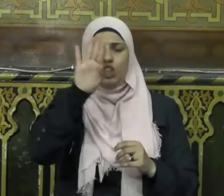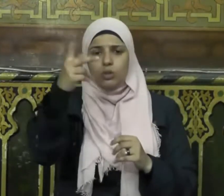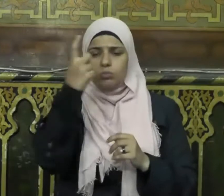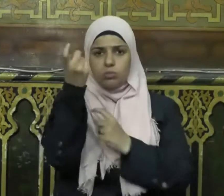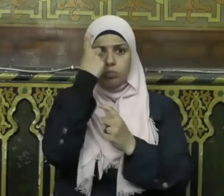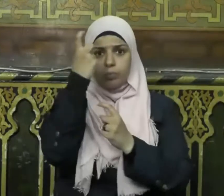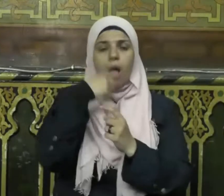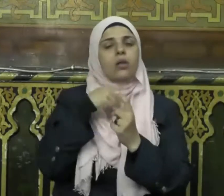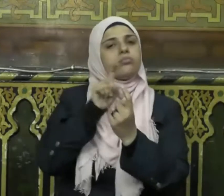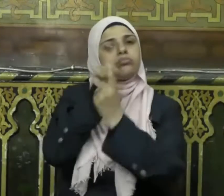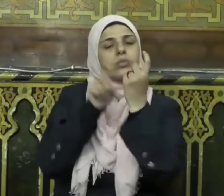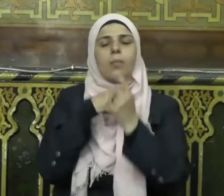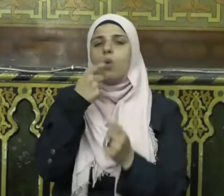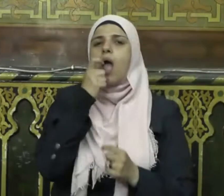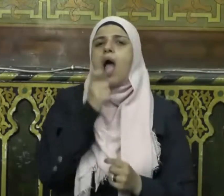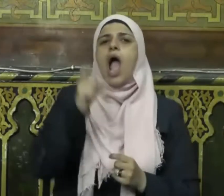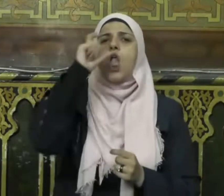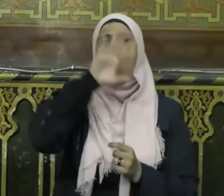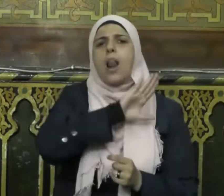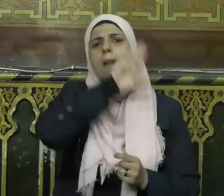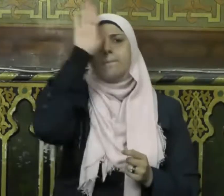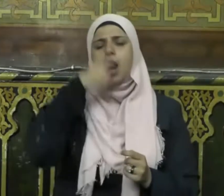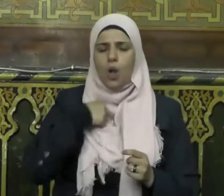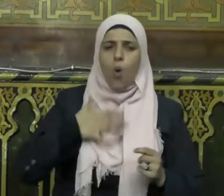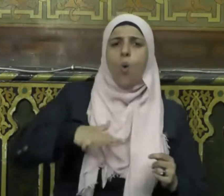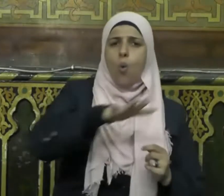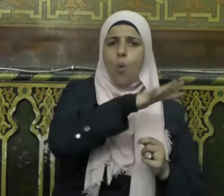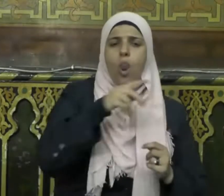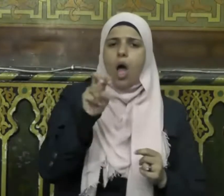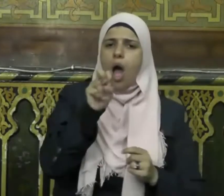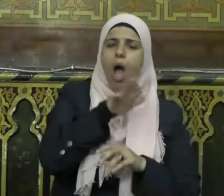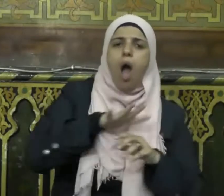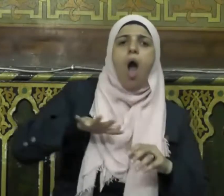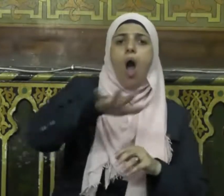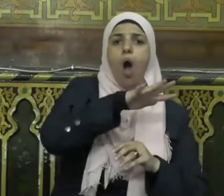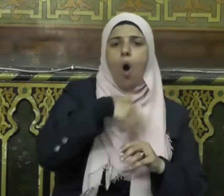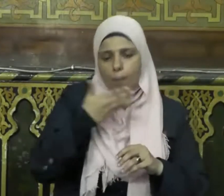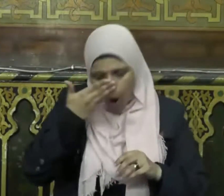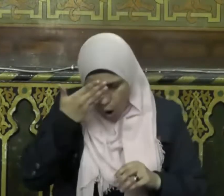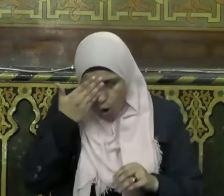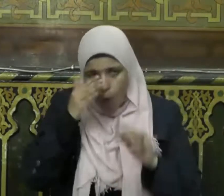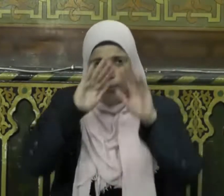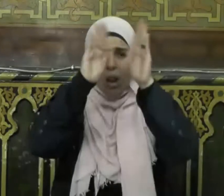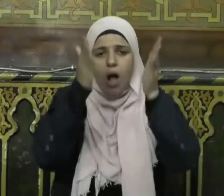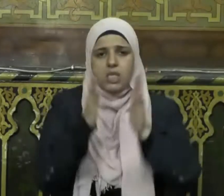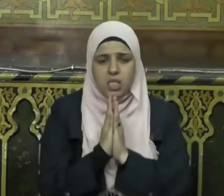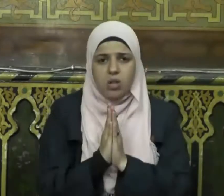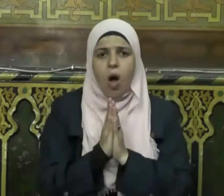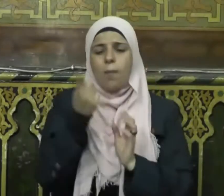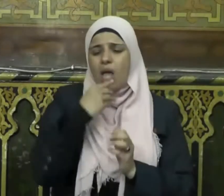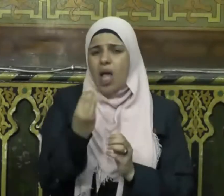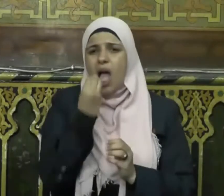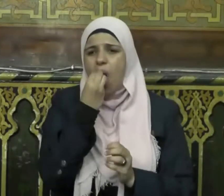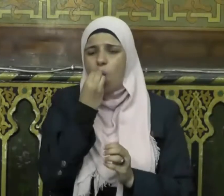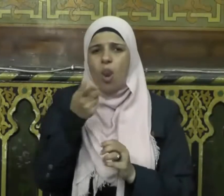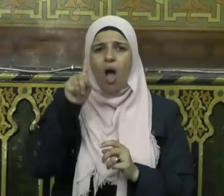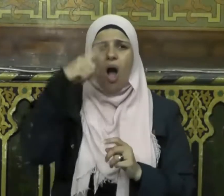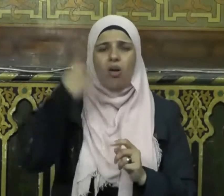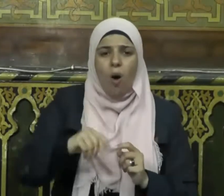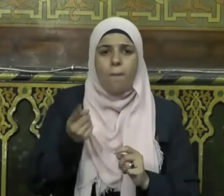فقال أيها الملك كنا قوما نعبد الأصنام ونأكل الميتة ونستحل